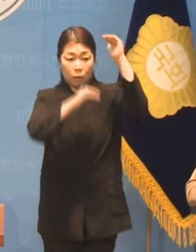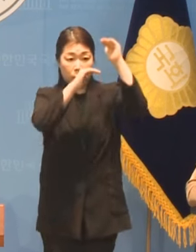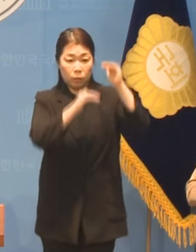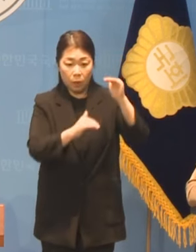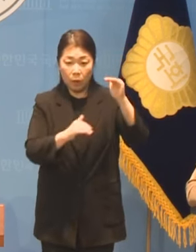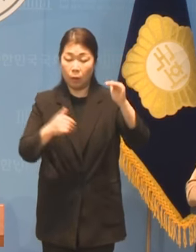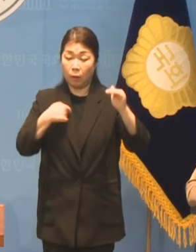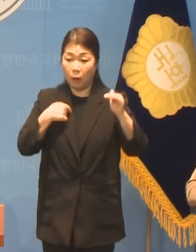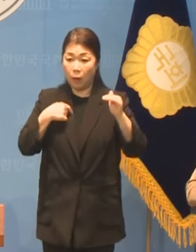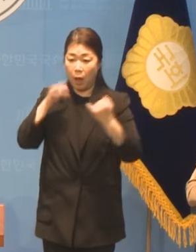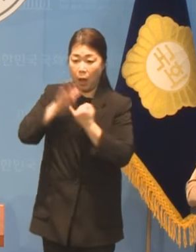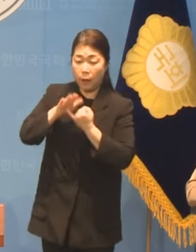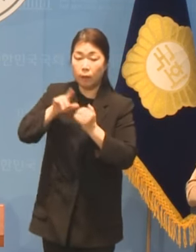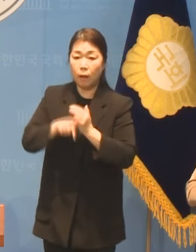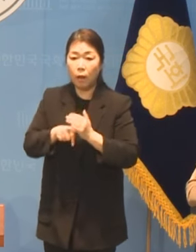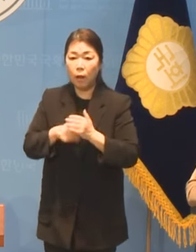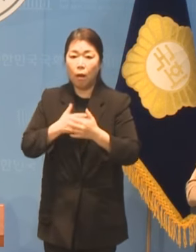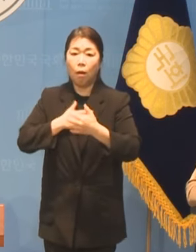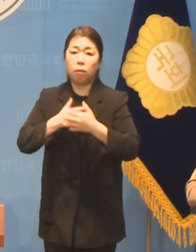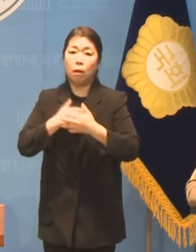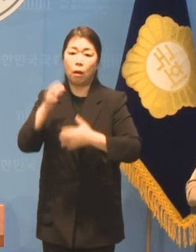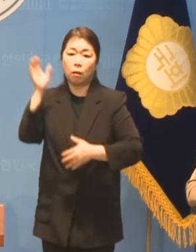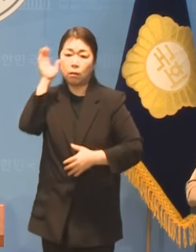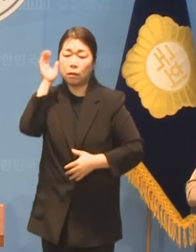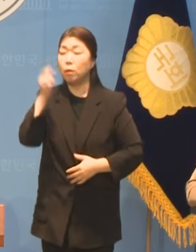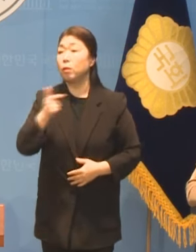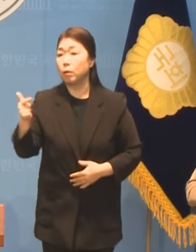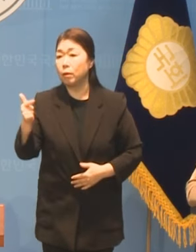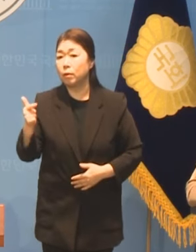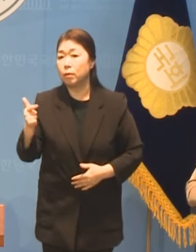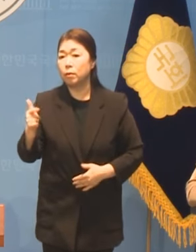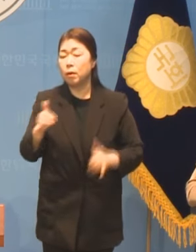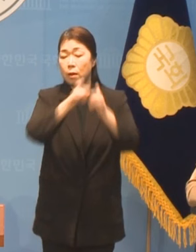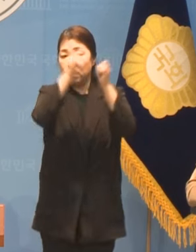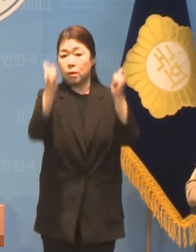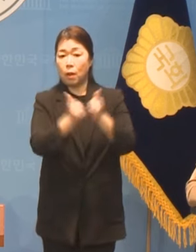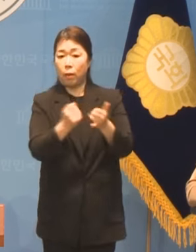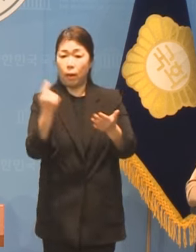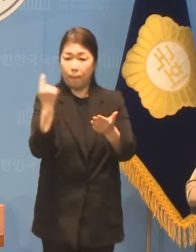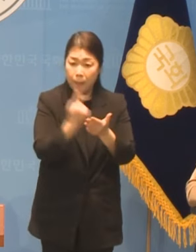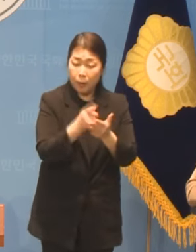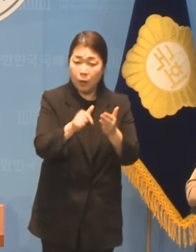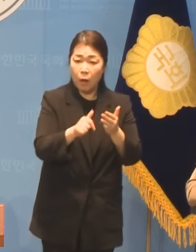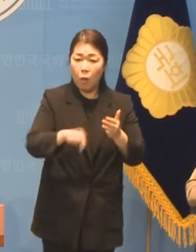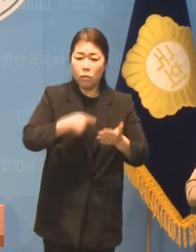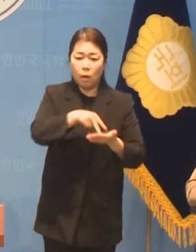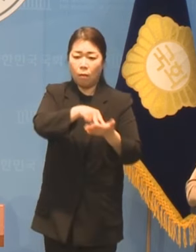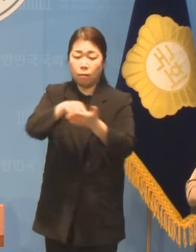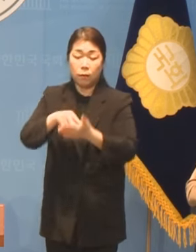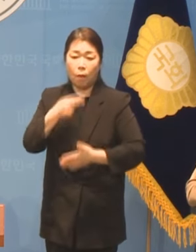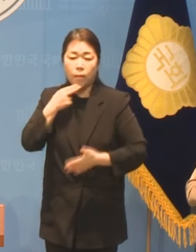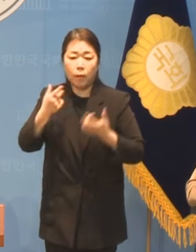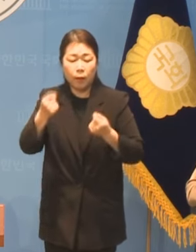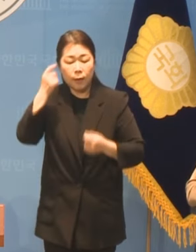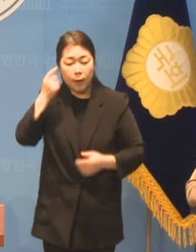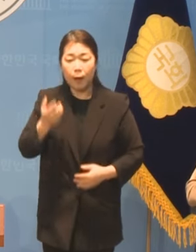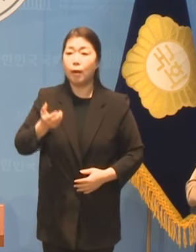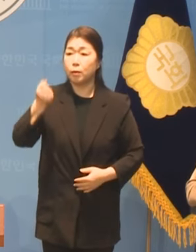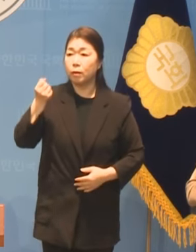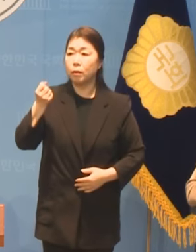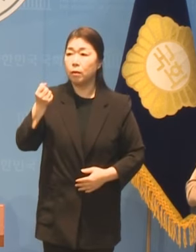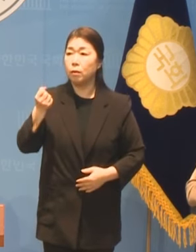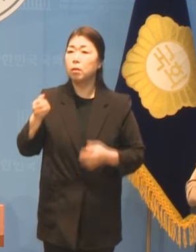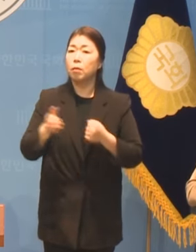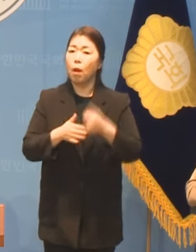뛰었습니다 이제 사회의 장벽 앞에서 혼자 절박하지 않아도 되겠구나 생각했습니다 그런 제가